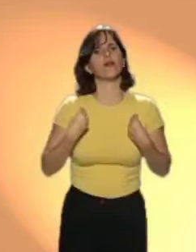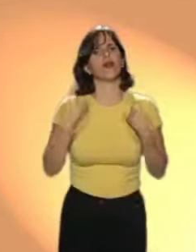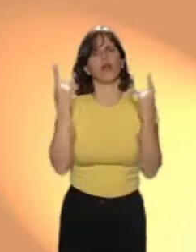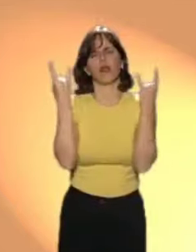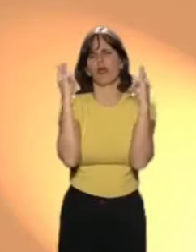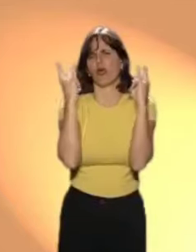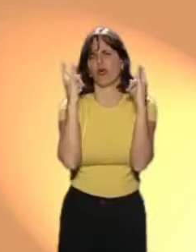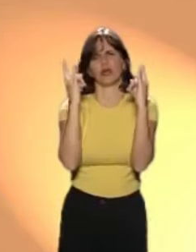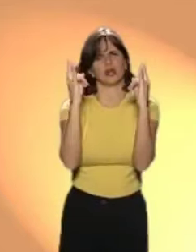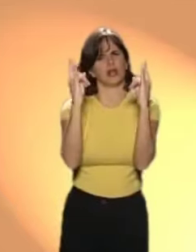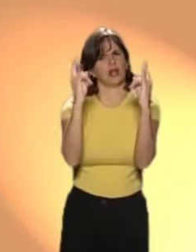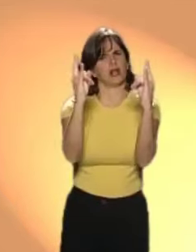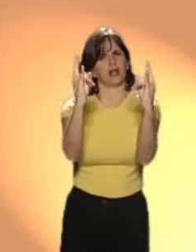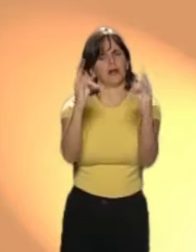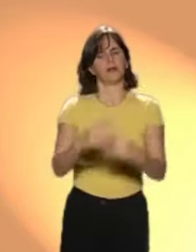Ellos vivían en el bosque.